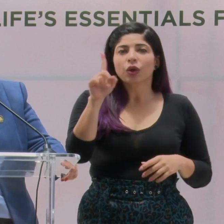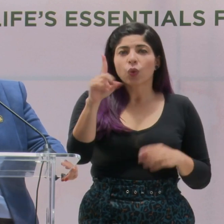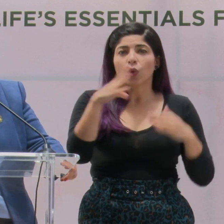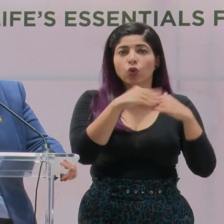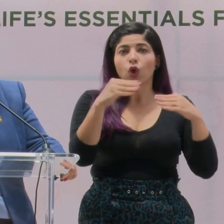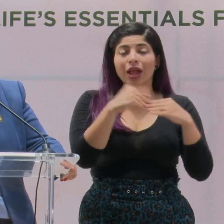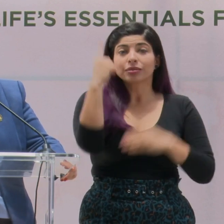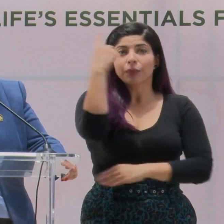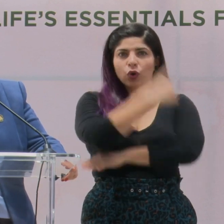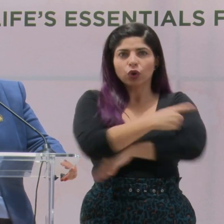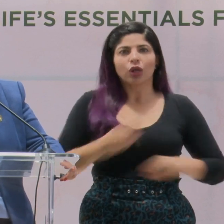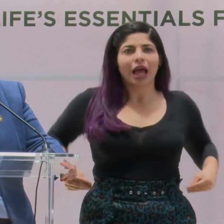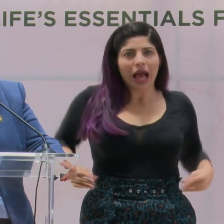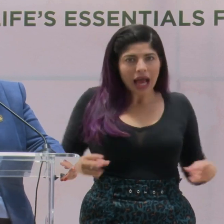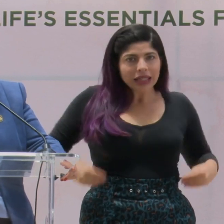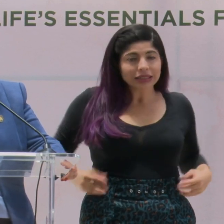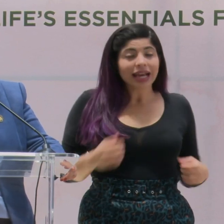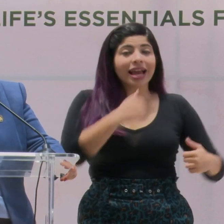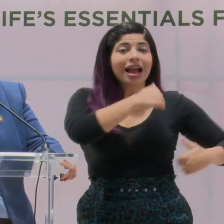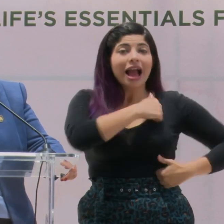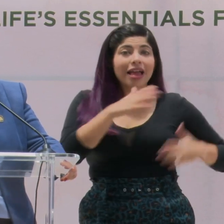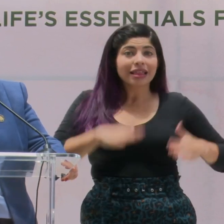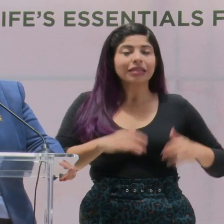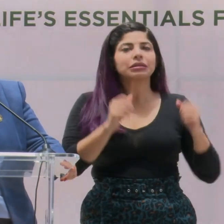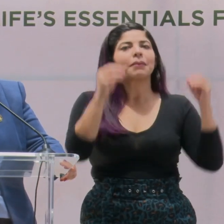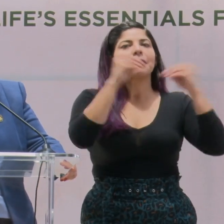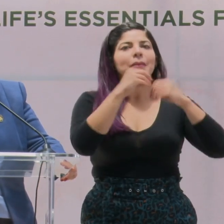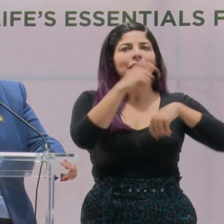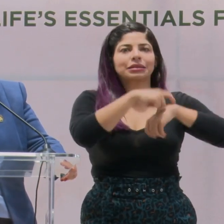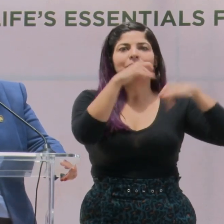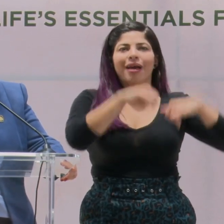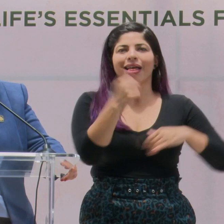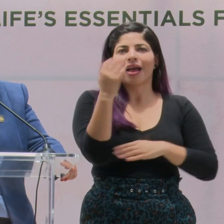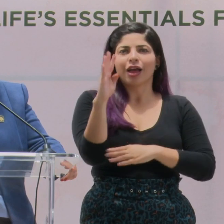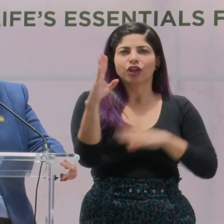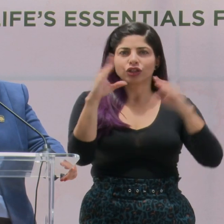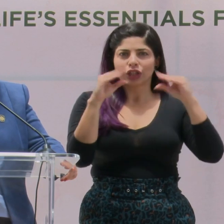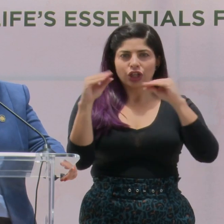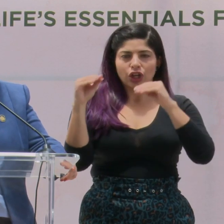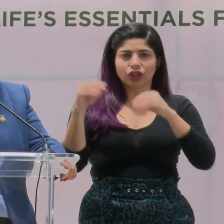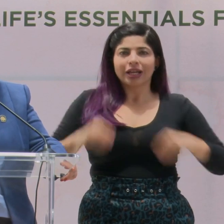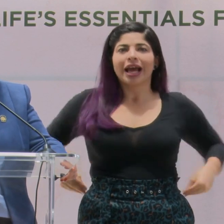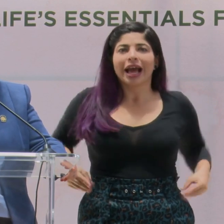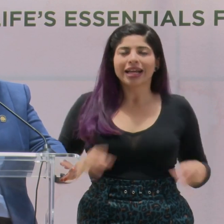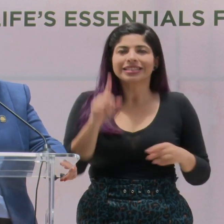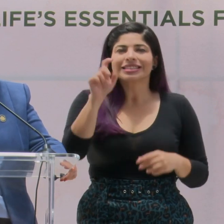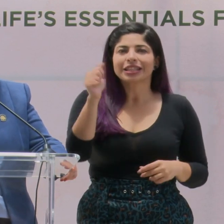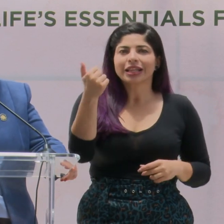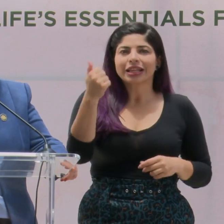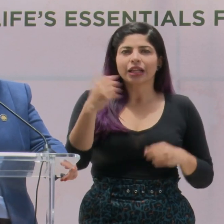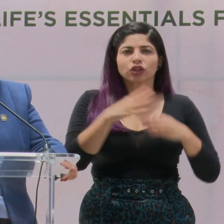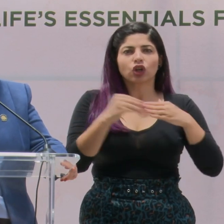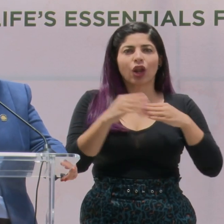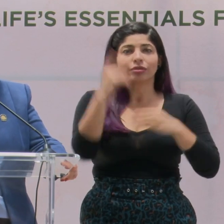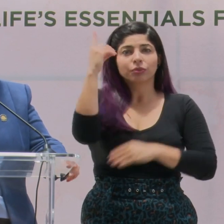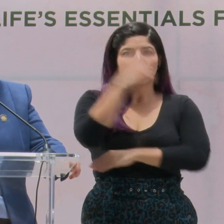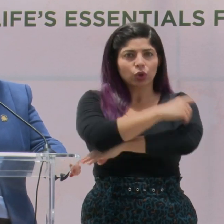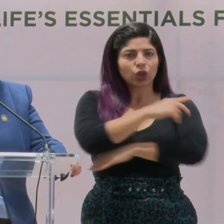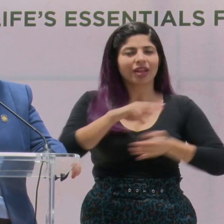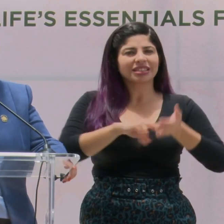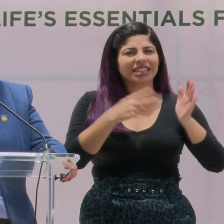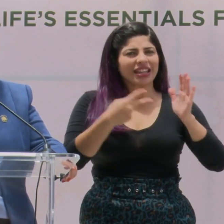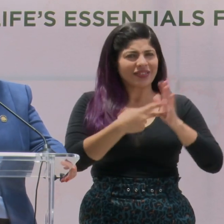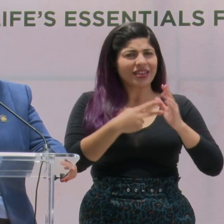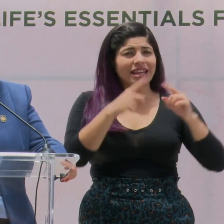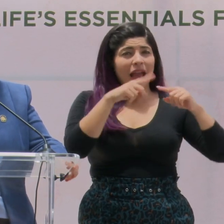dólares diarios, y los canadienses se quedan más, 14 noches, con 110 dólares diarios. O sea que tenemos